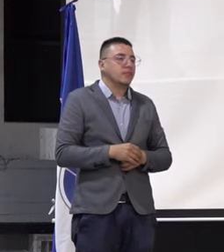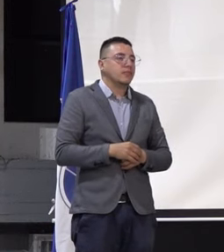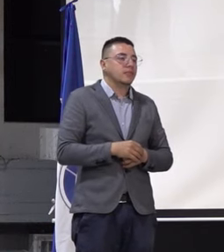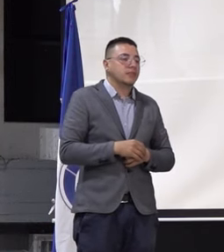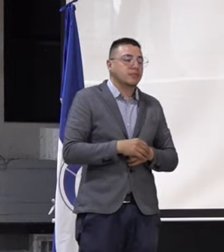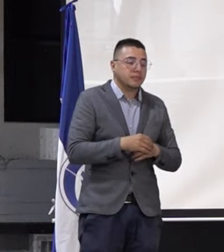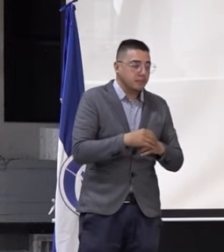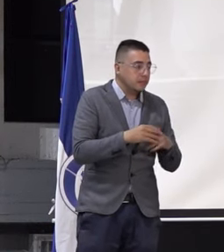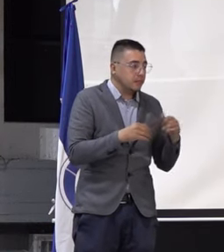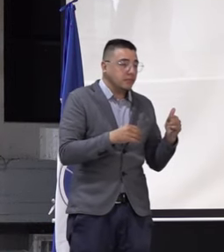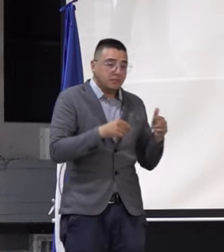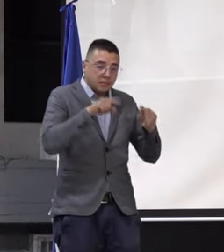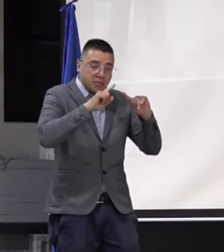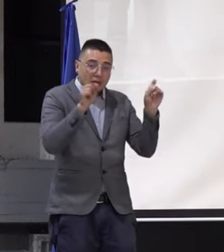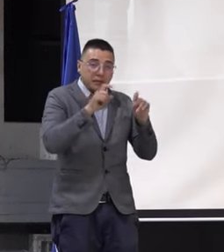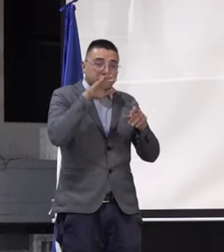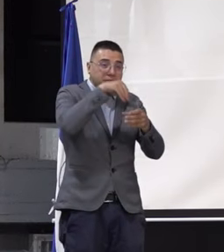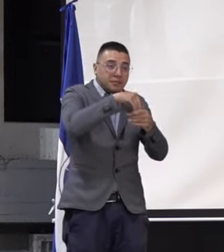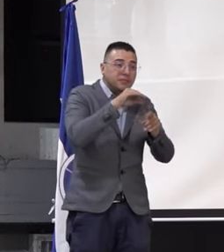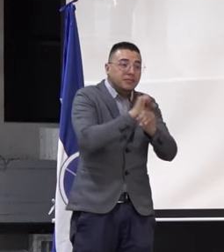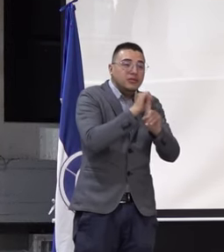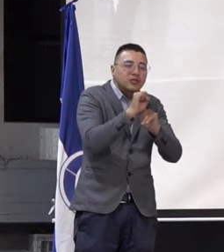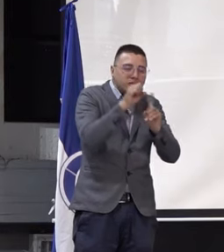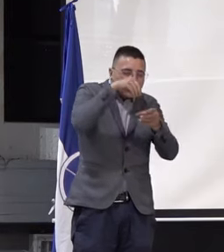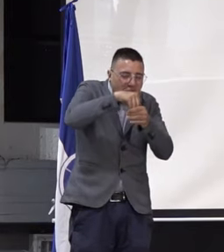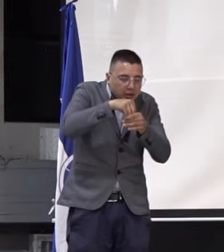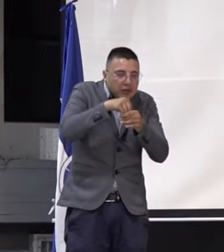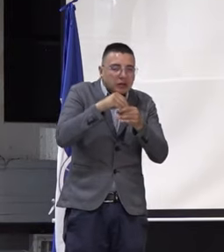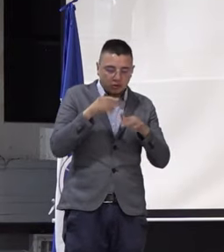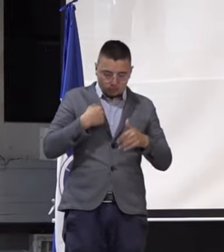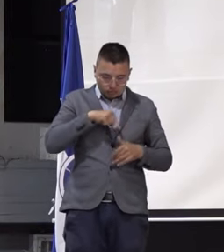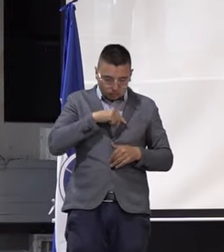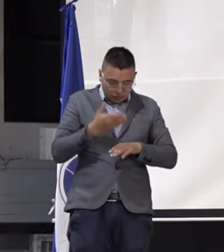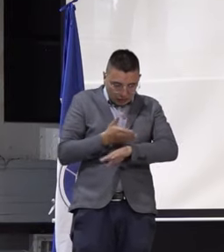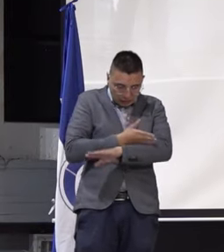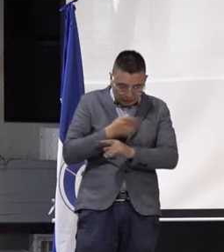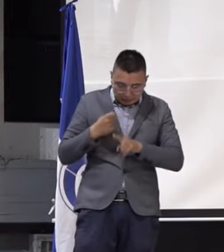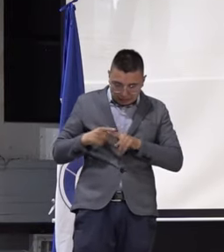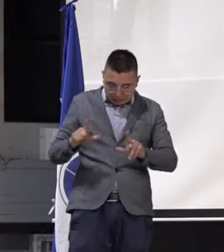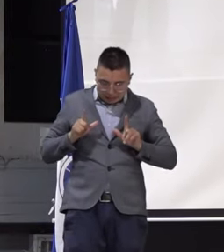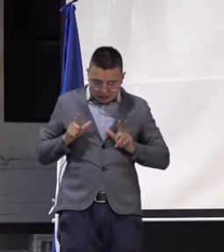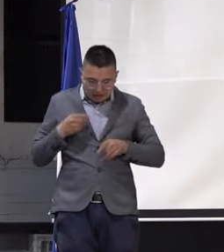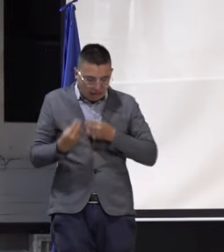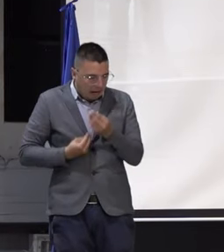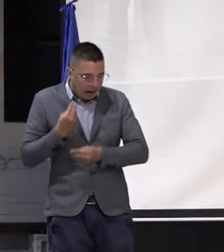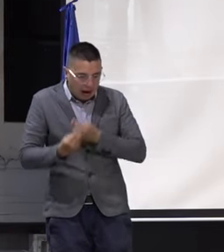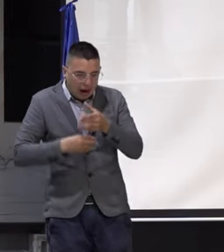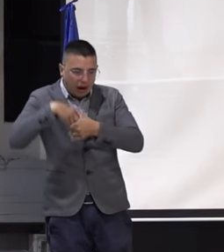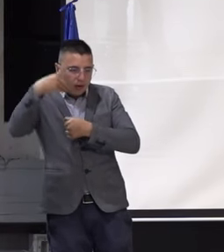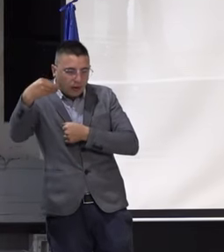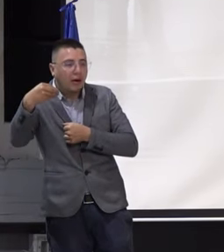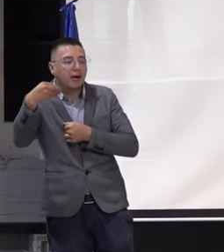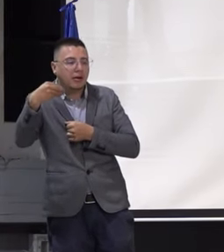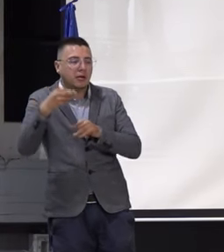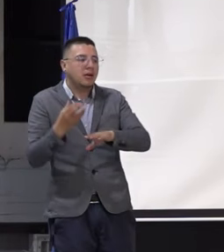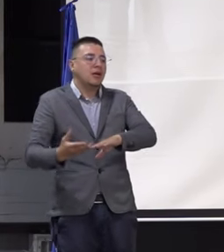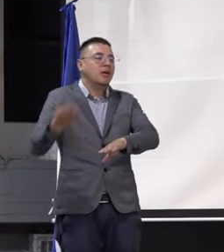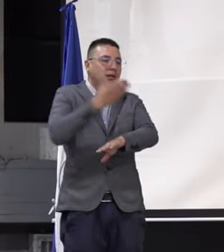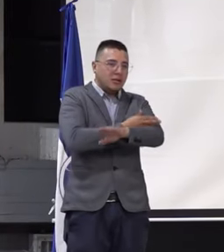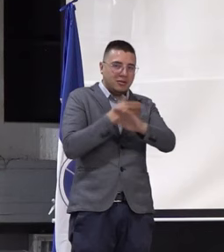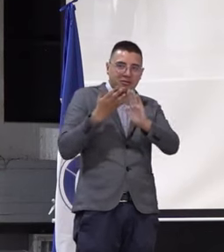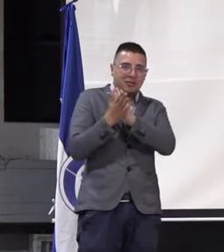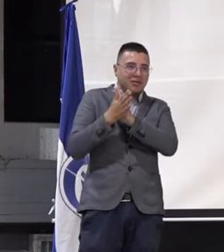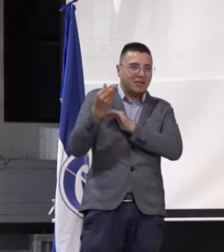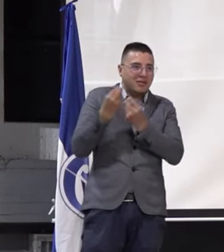En el eje de proyección social, es como, ¿qué es lo que estamos haciendo nosotros como egresados por fuera? Por ejemplo, ya lo mencionaba un compañero,